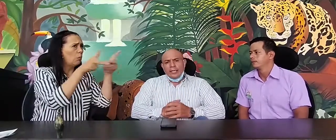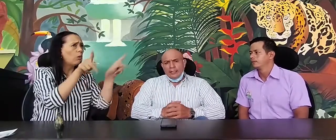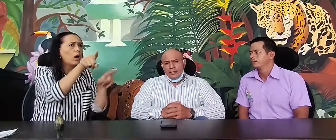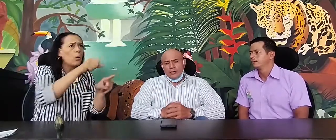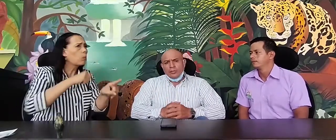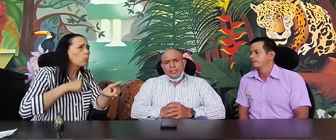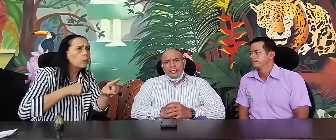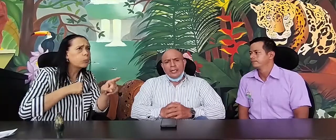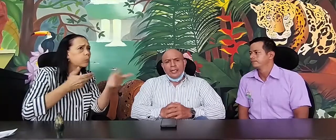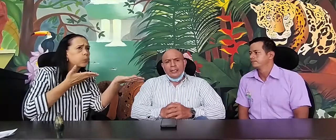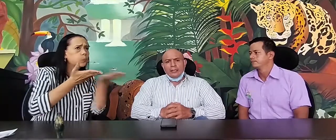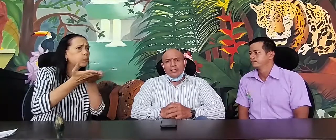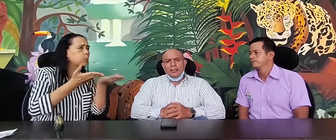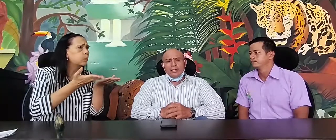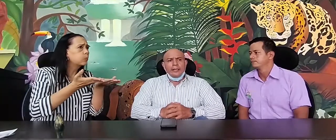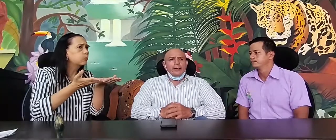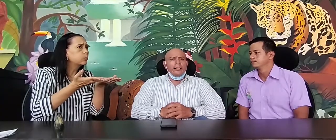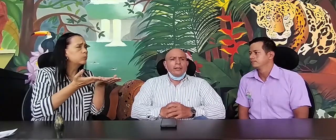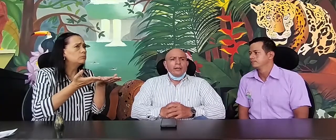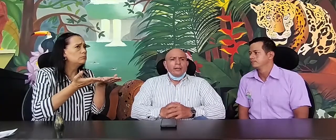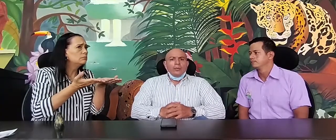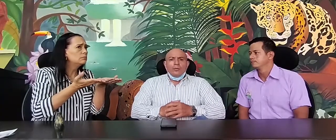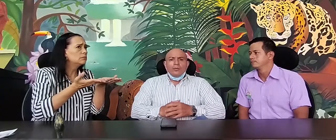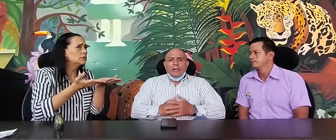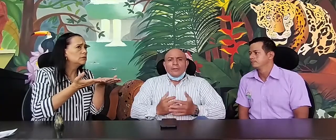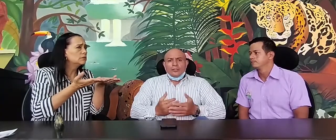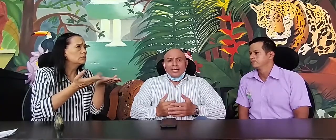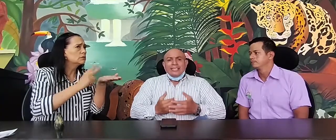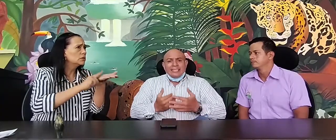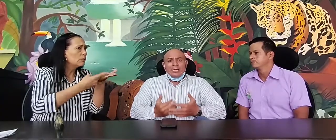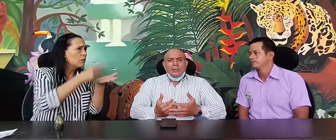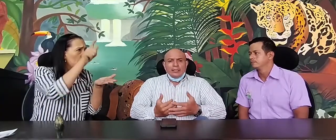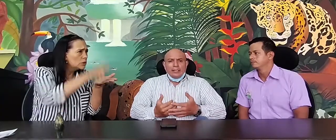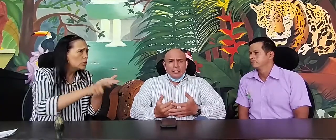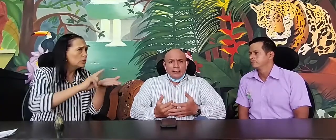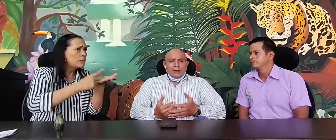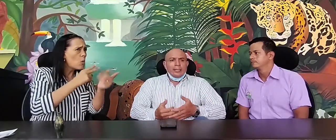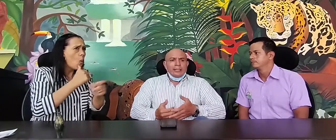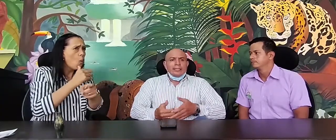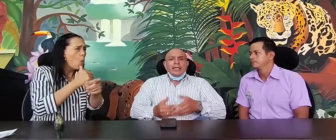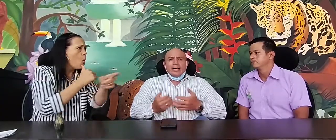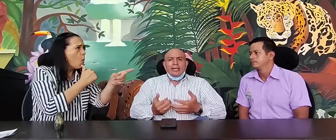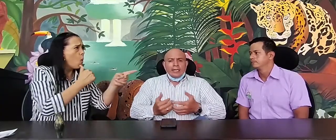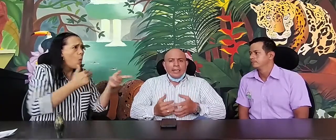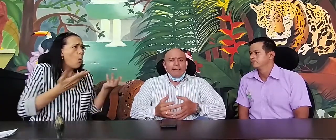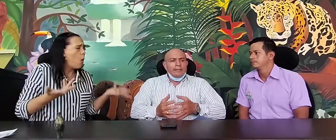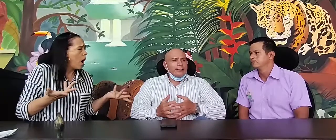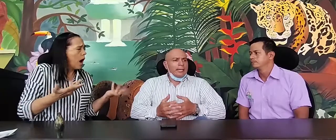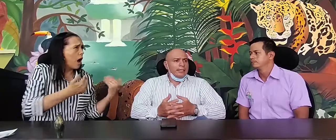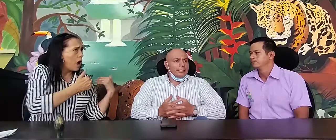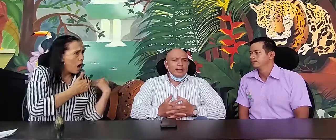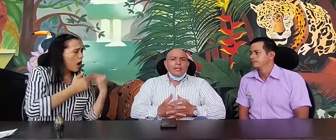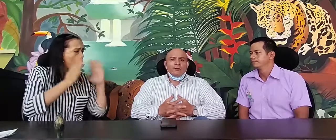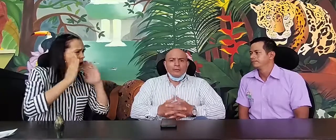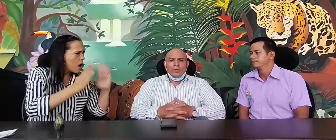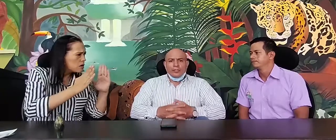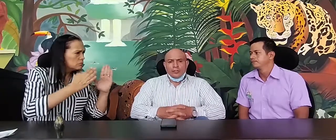una persona intérprete que sea la encargada de brindarle la información